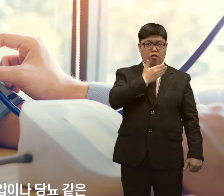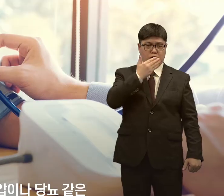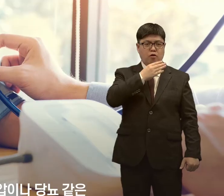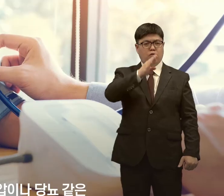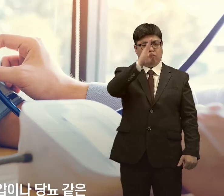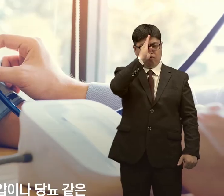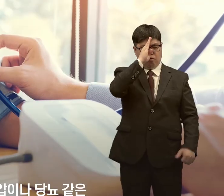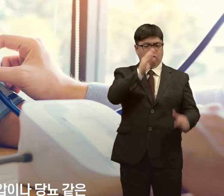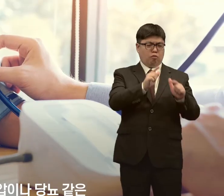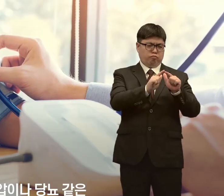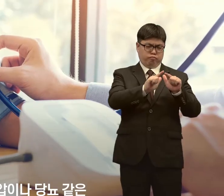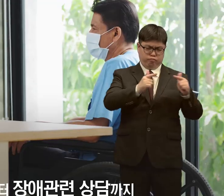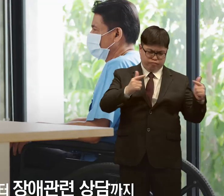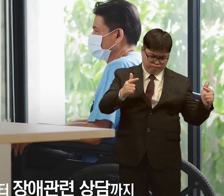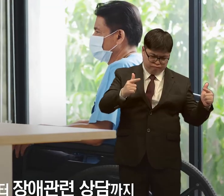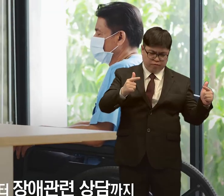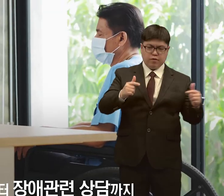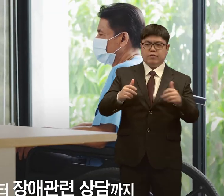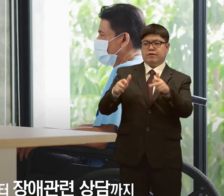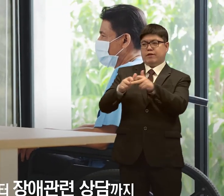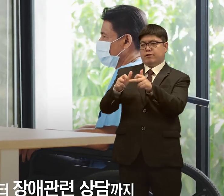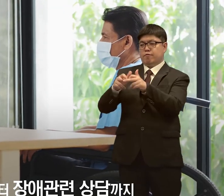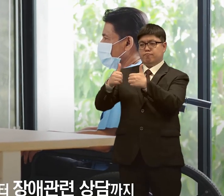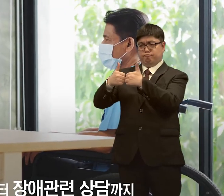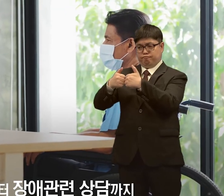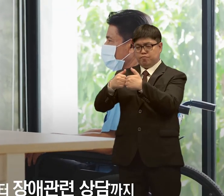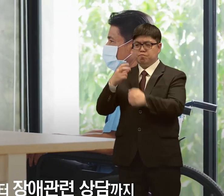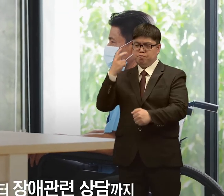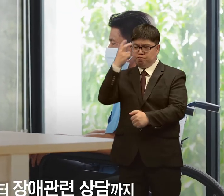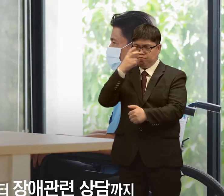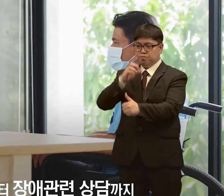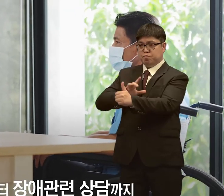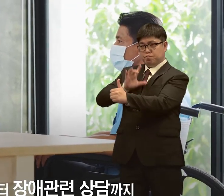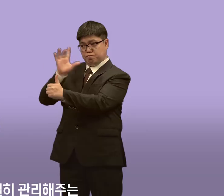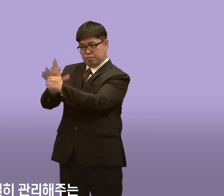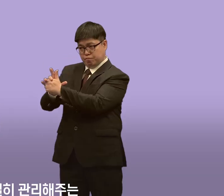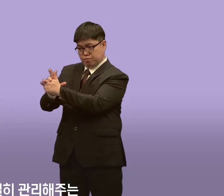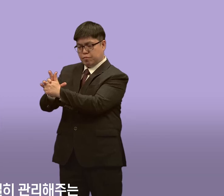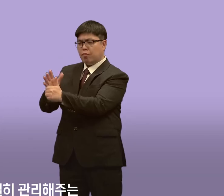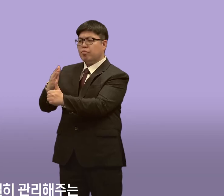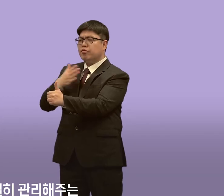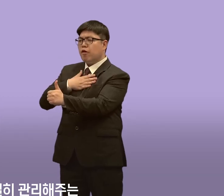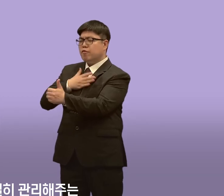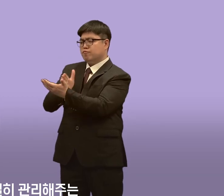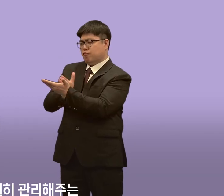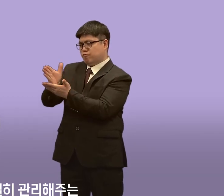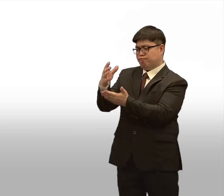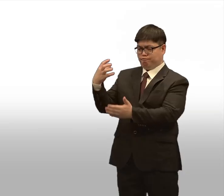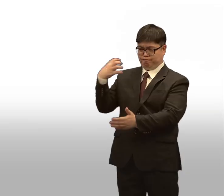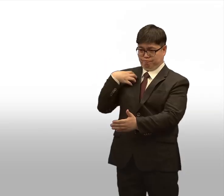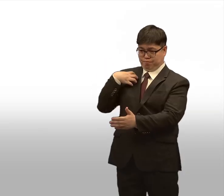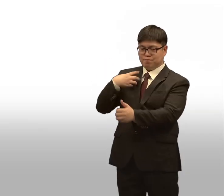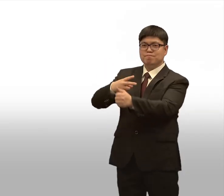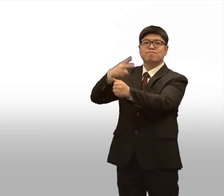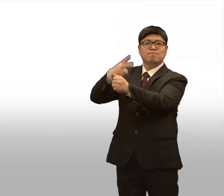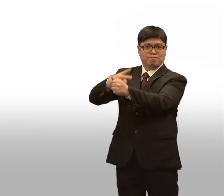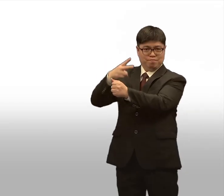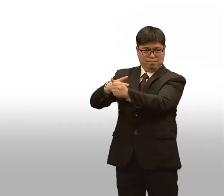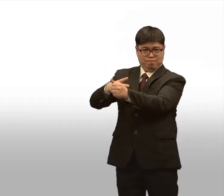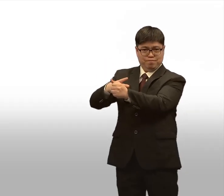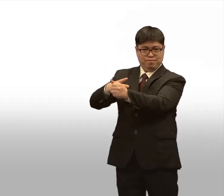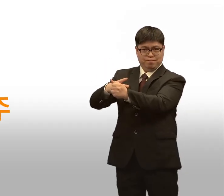고혈압이나 당뇨 같은 만성질환부터 장애 관련 상담까지 특별히 관리해주는 나만의